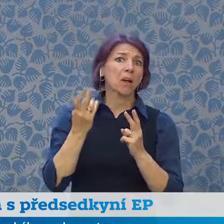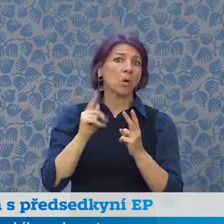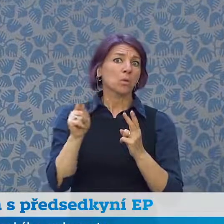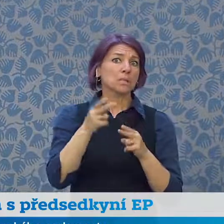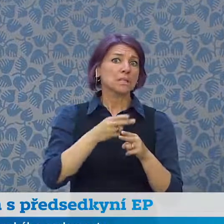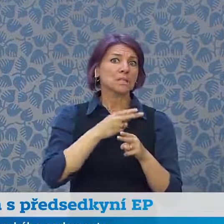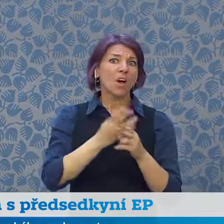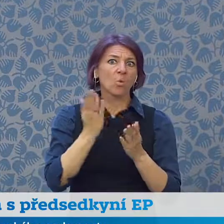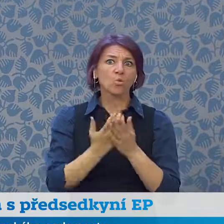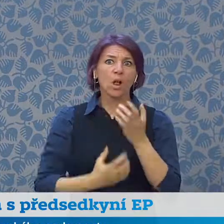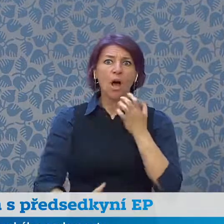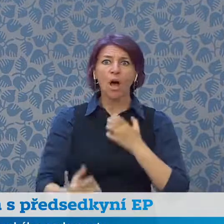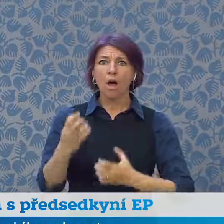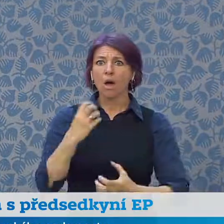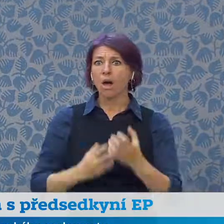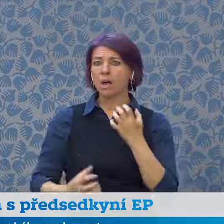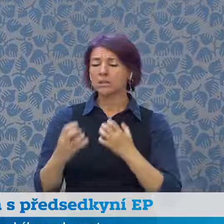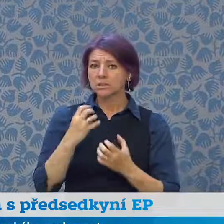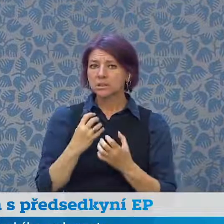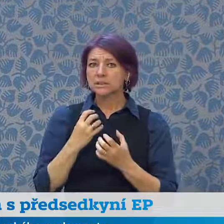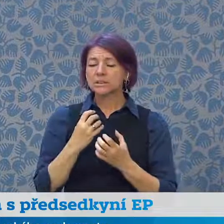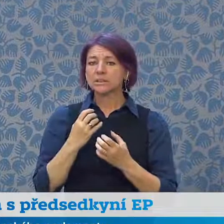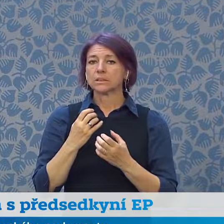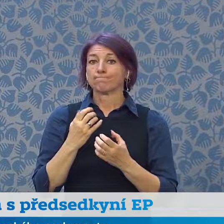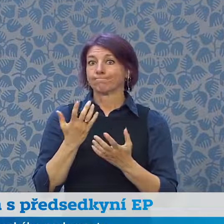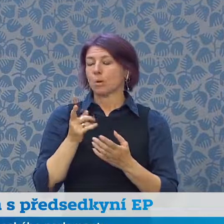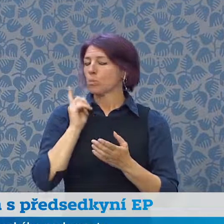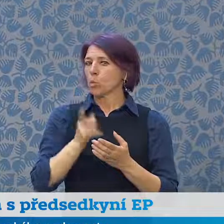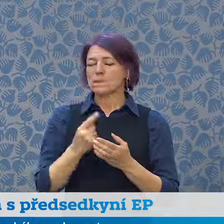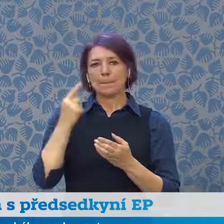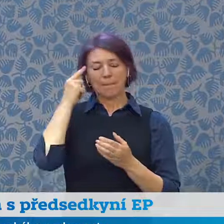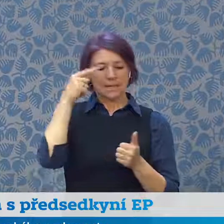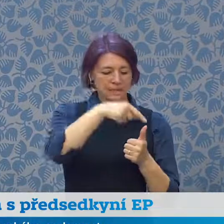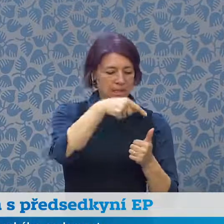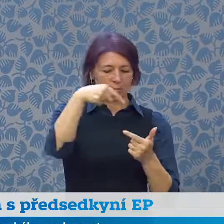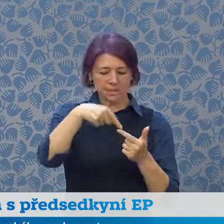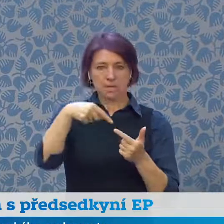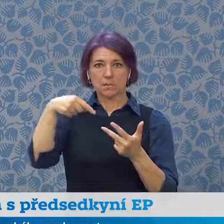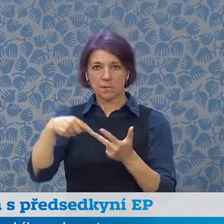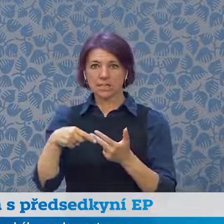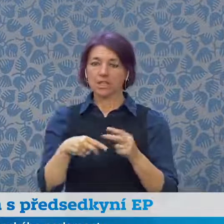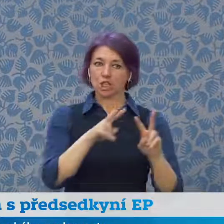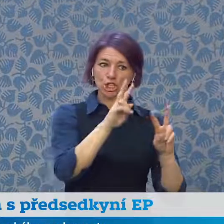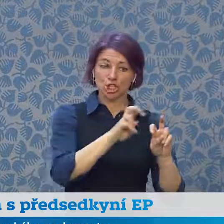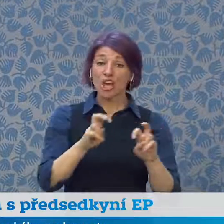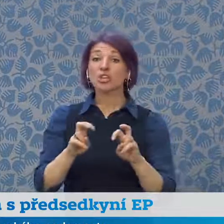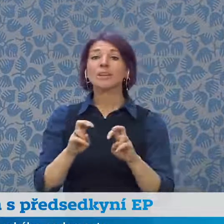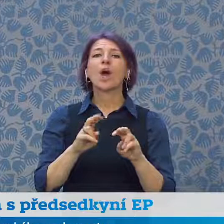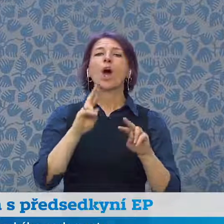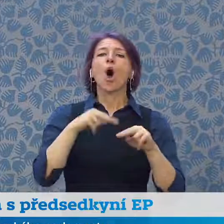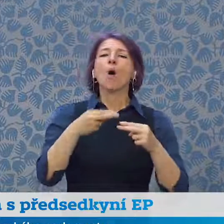věci opravdu pohlížet komplexně. Musíme řešit celou řadu těchto otázek naraz.